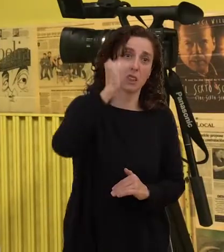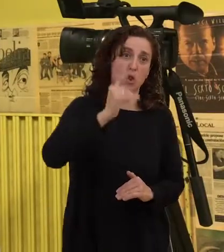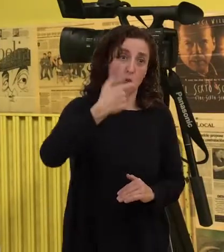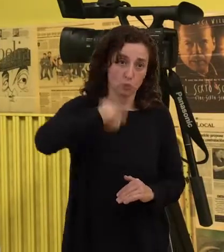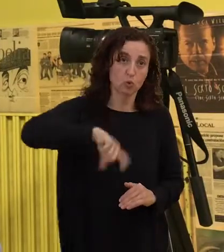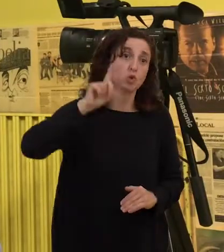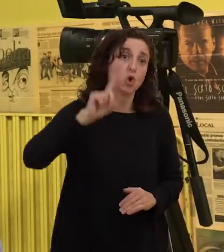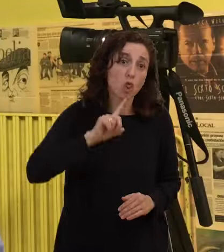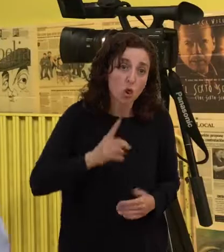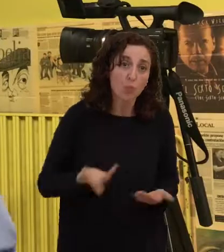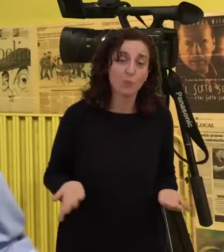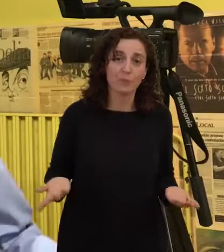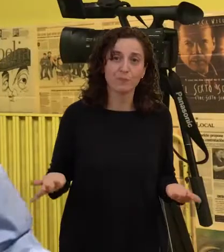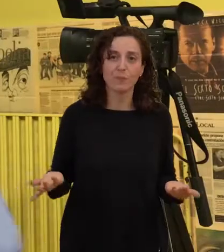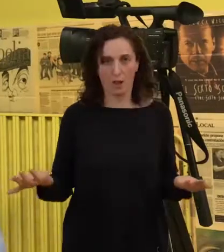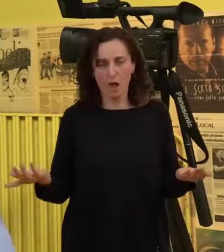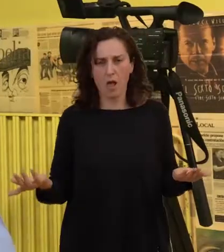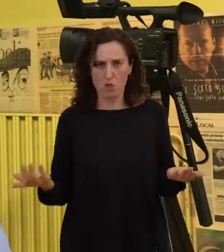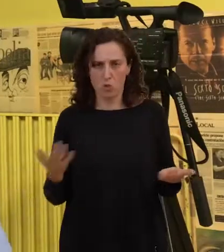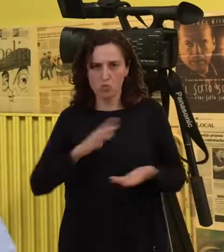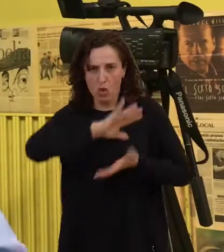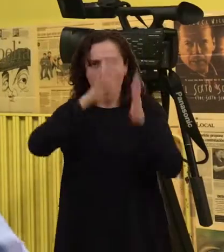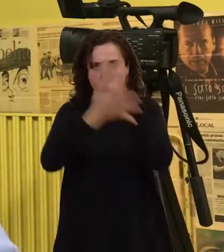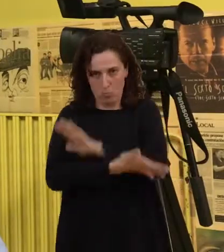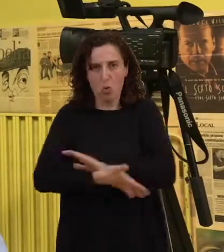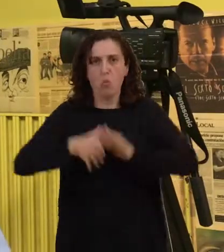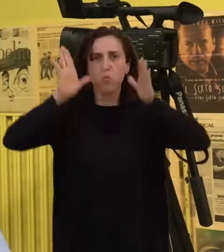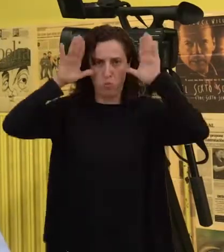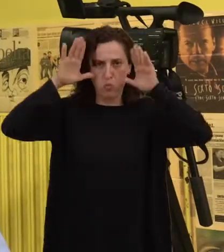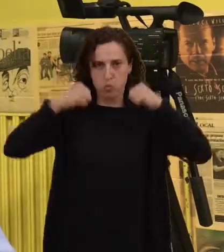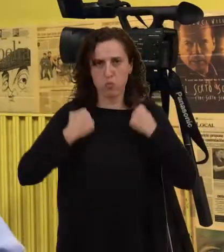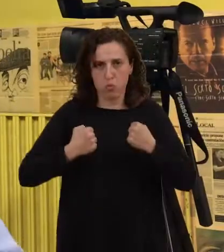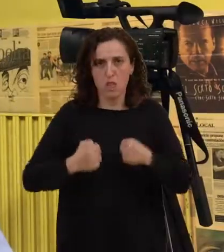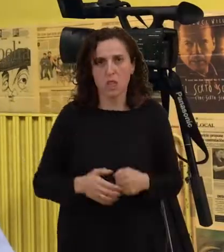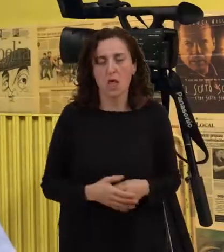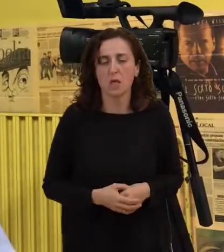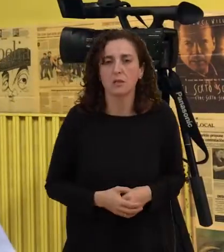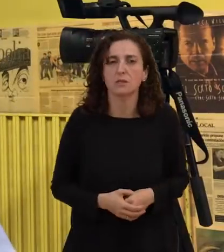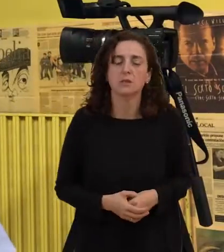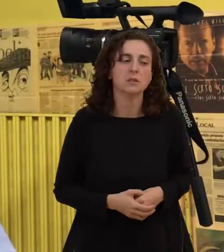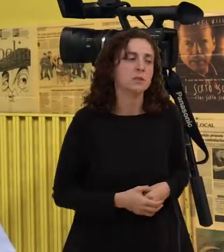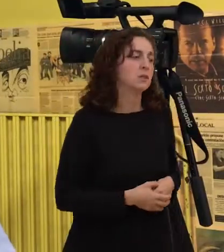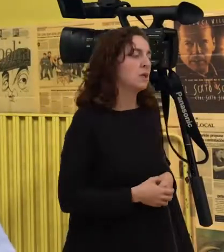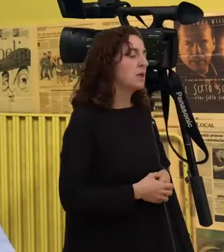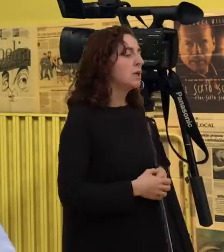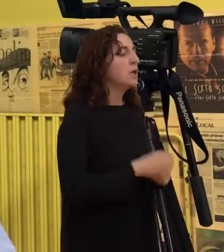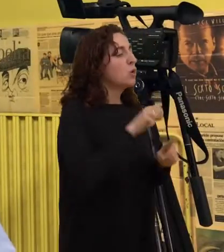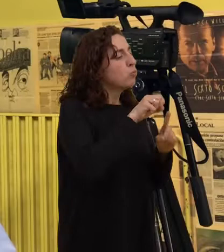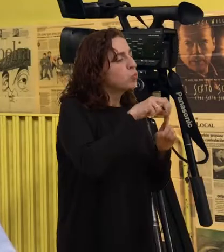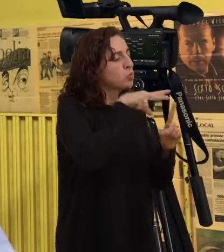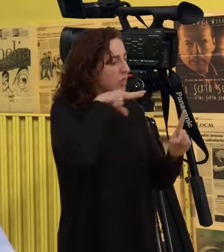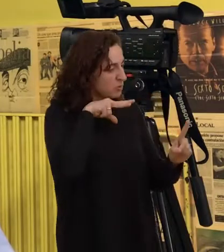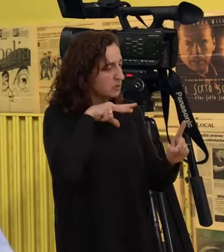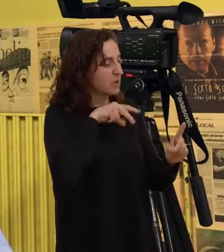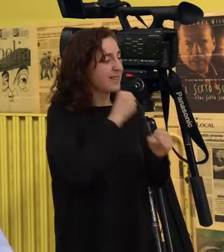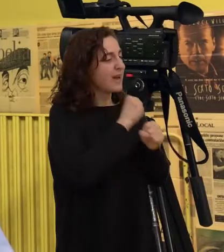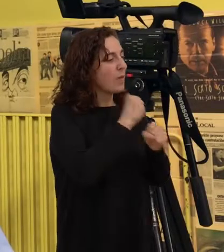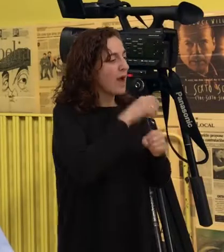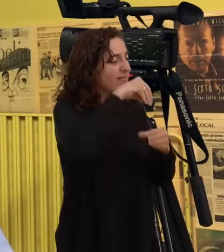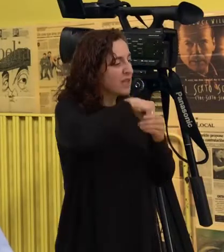persona sorda o sea ha sido un cambio brutal e desde o punto de vista de ser un trabajador de MQD que se